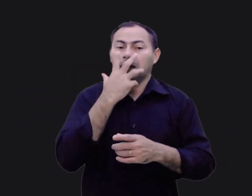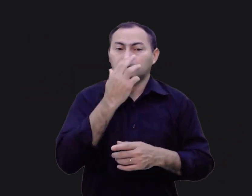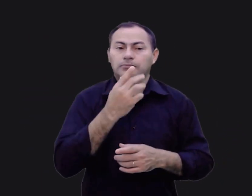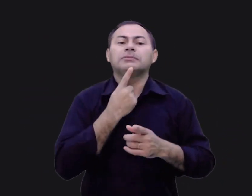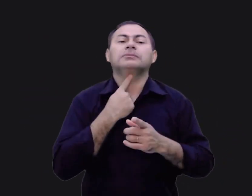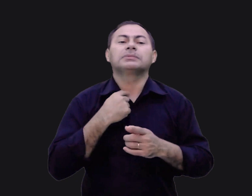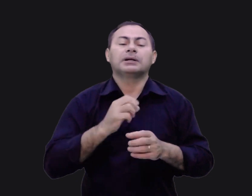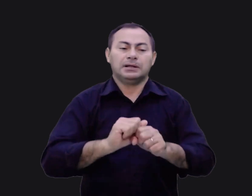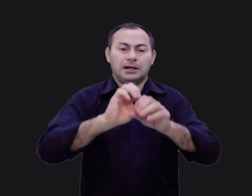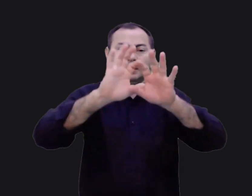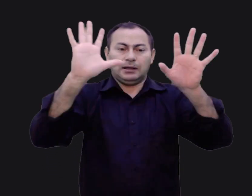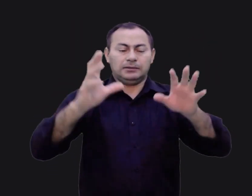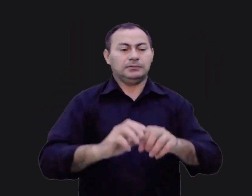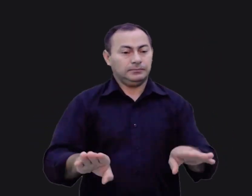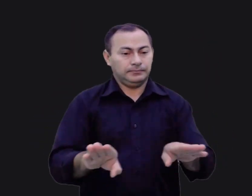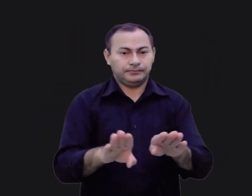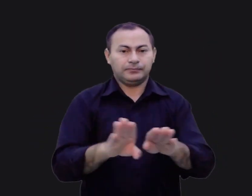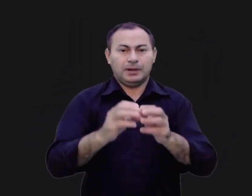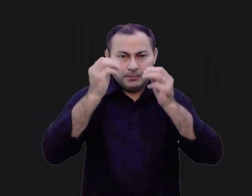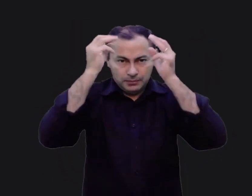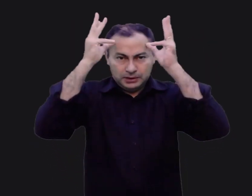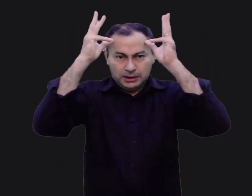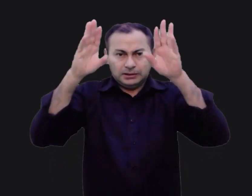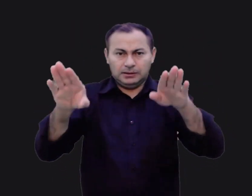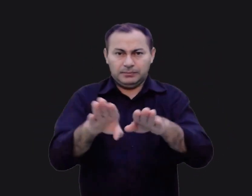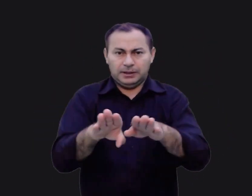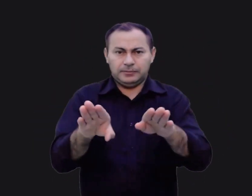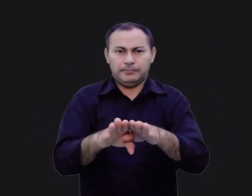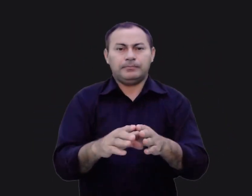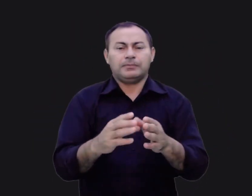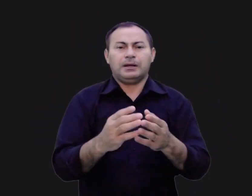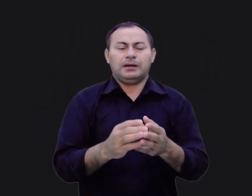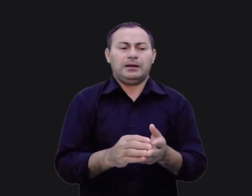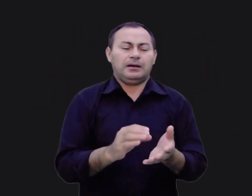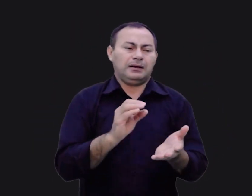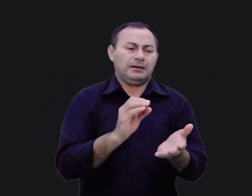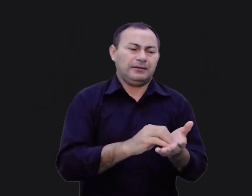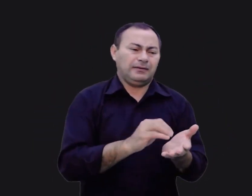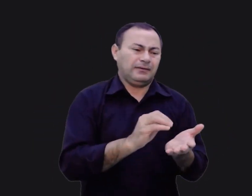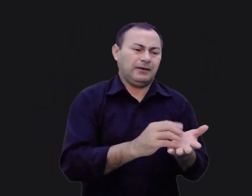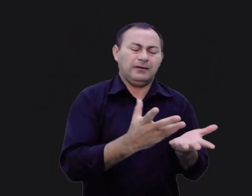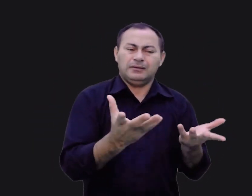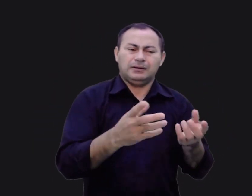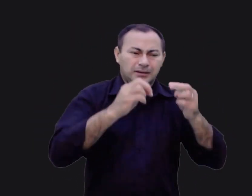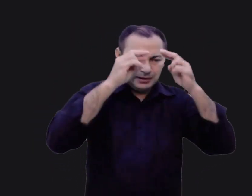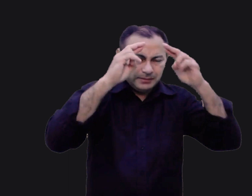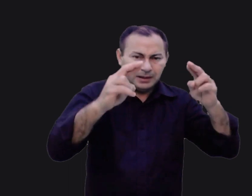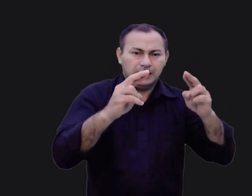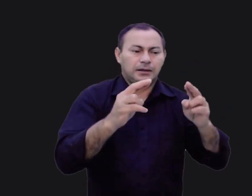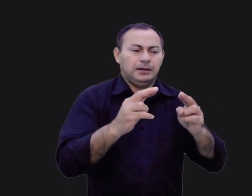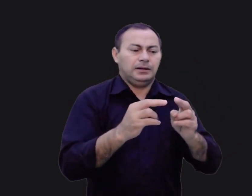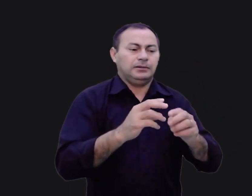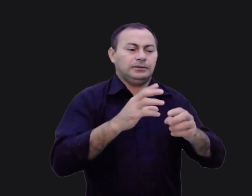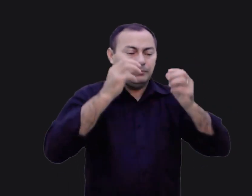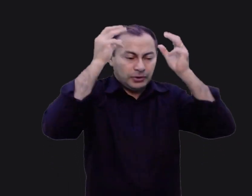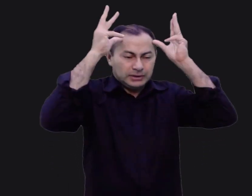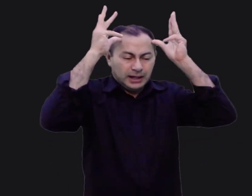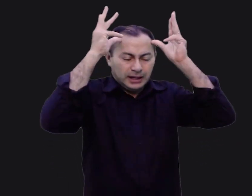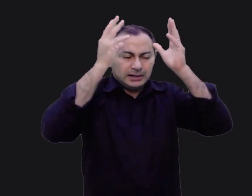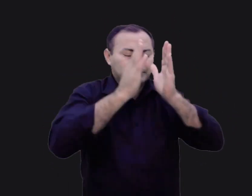vontade era óbvia e que seria óbvia para Moisés também. Era imoral da parte de Moisés orar pedindo a vontade de